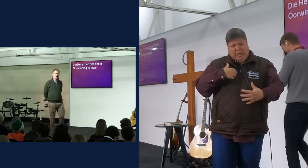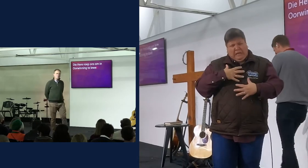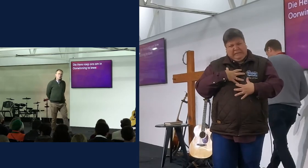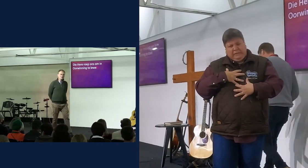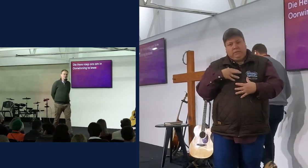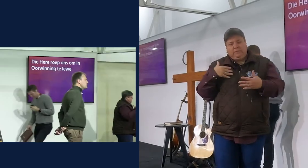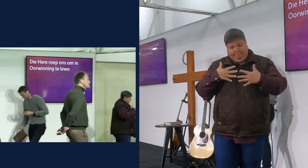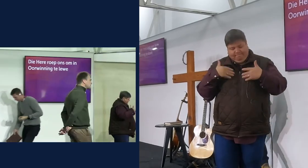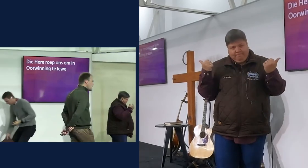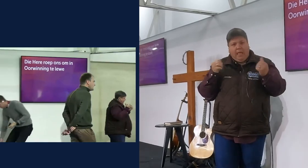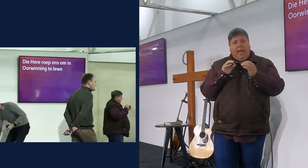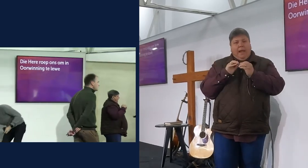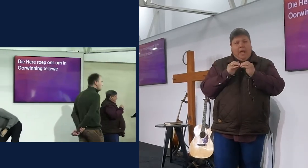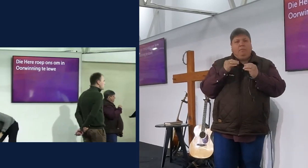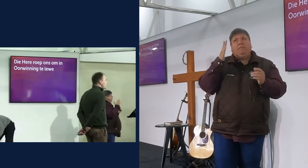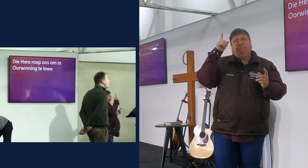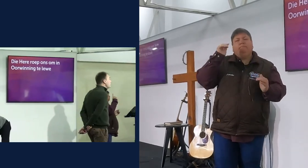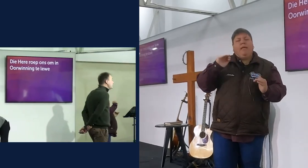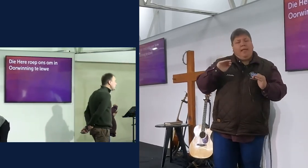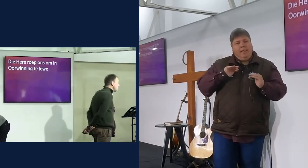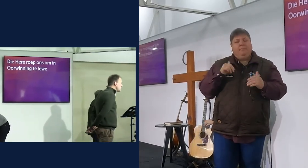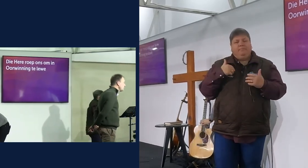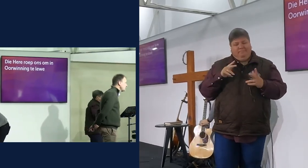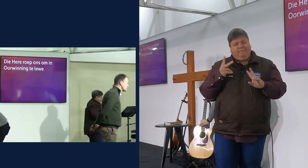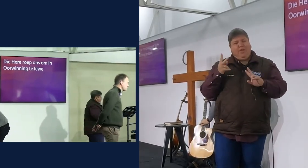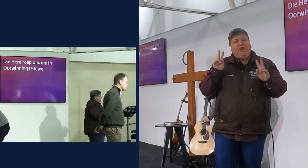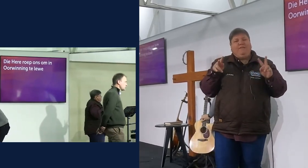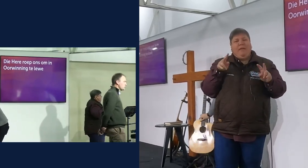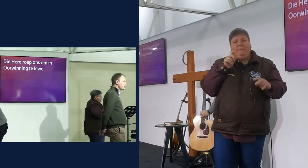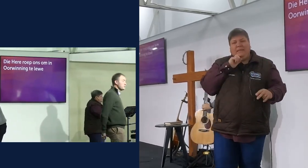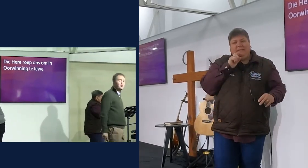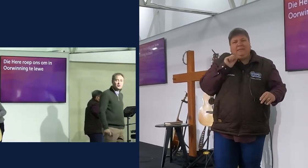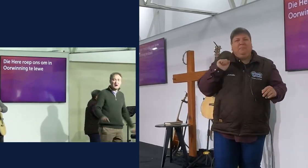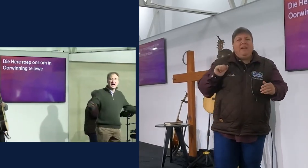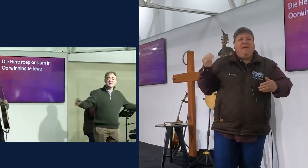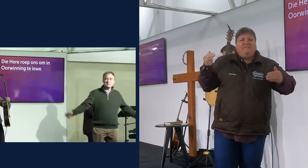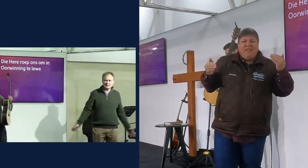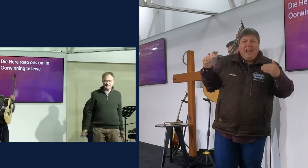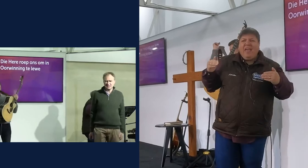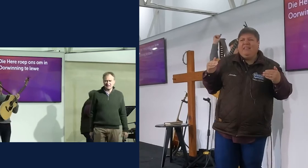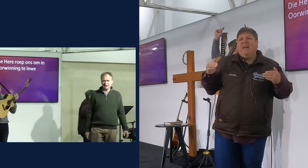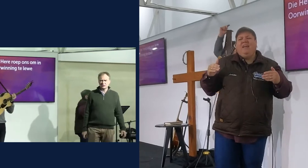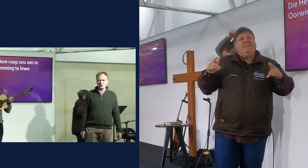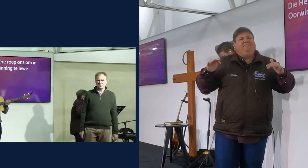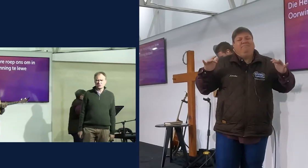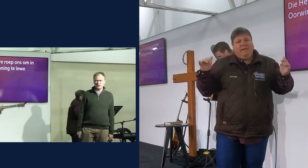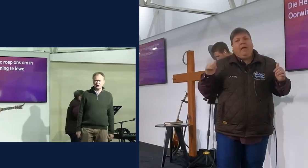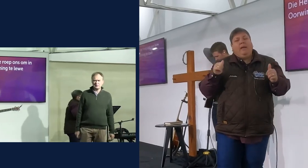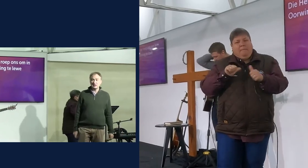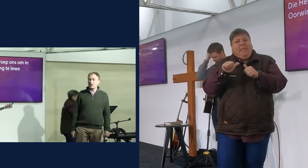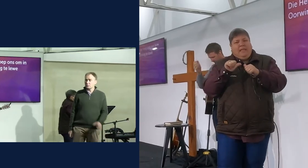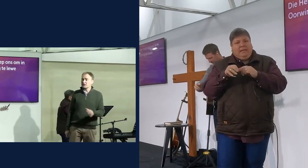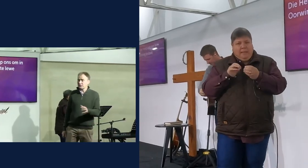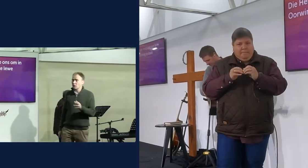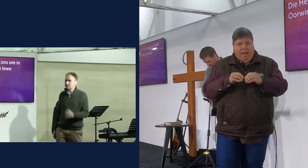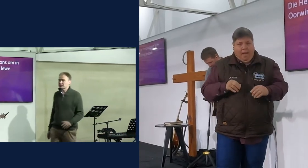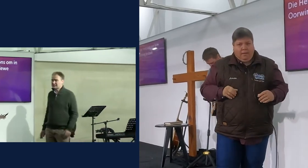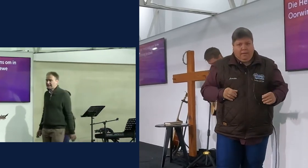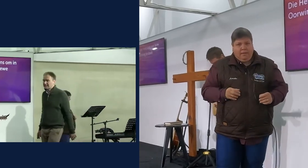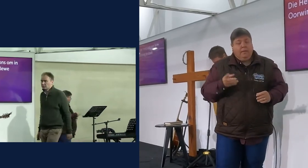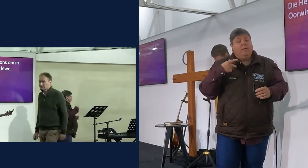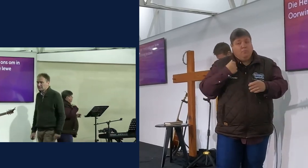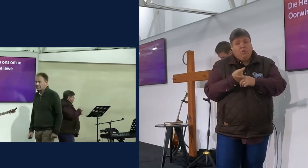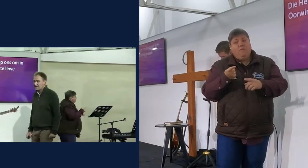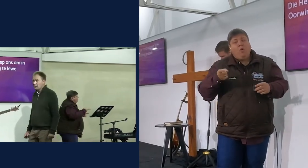dat jy dat vir oogend moet besluit neem, om jou verleding nie meer so persoonlijk op te neem, om vir ander mense nie so persoonlijk op te neem, en dat moet jy vir oogend